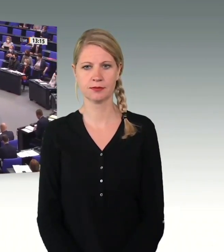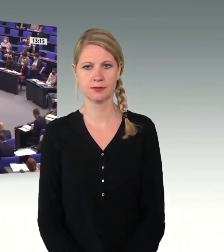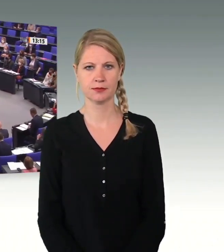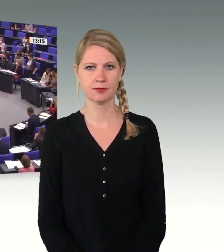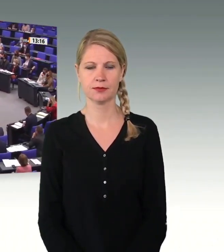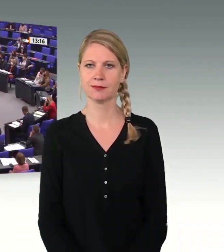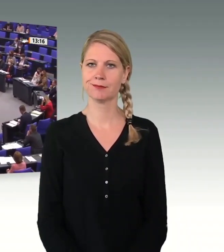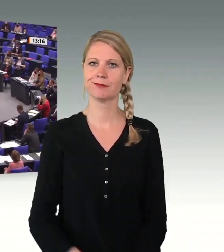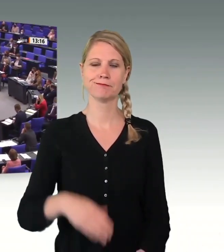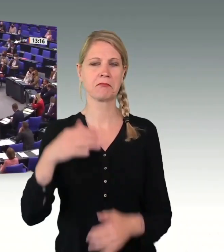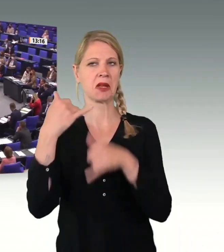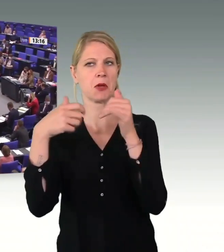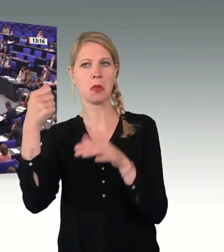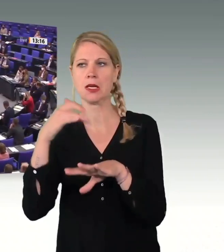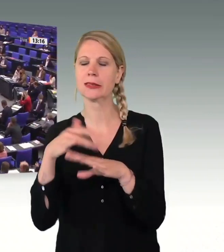Frau Präsidentin!